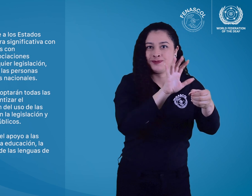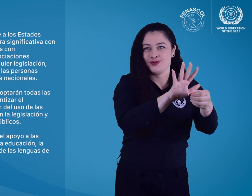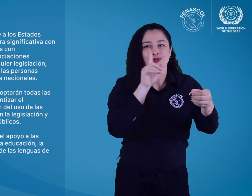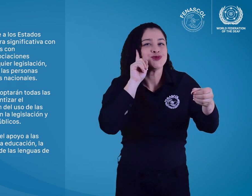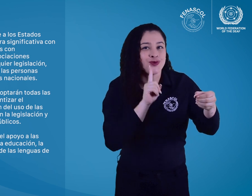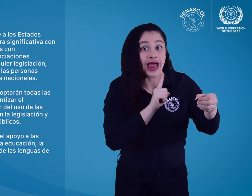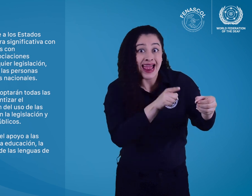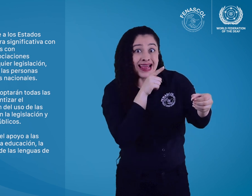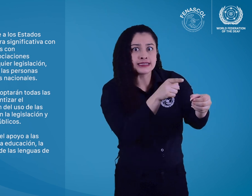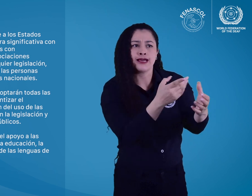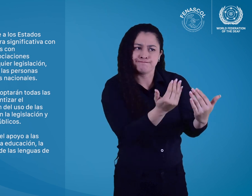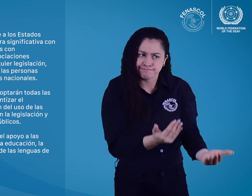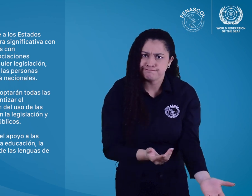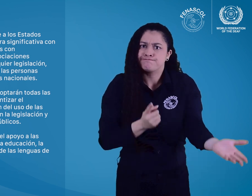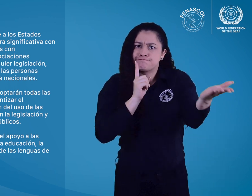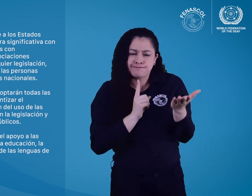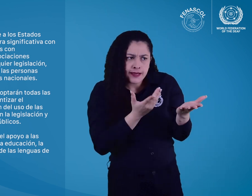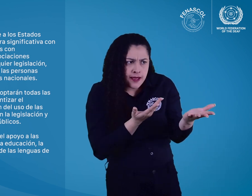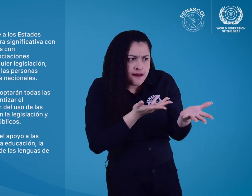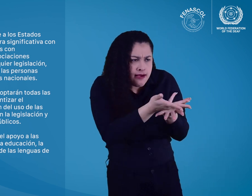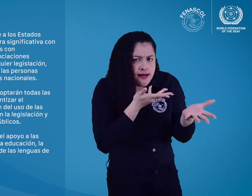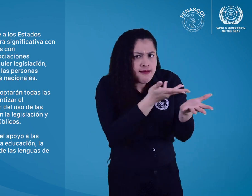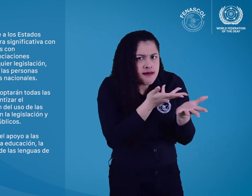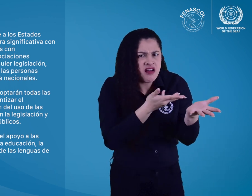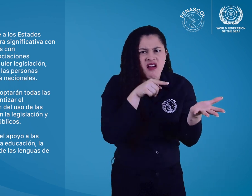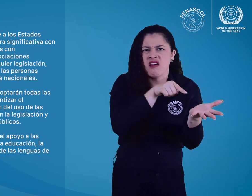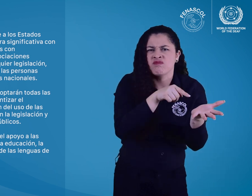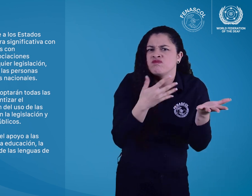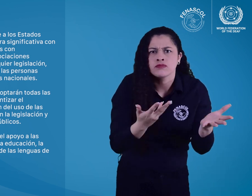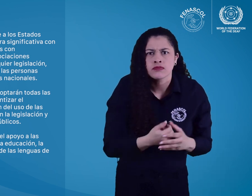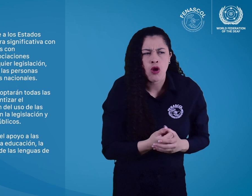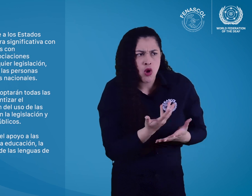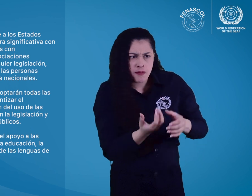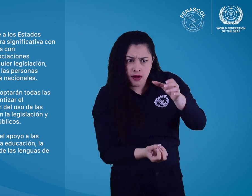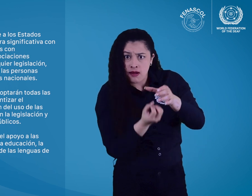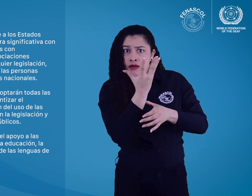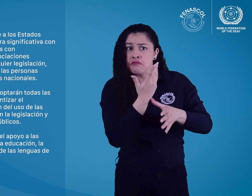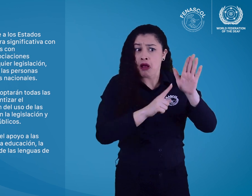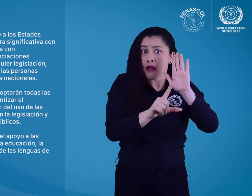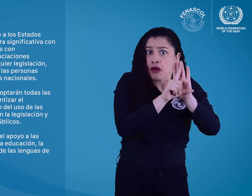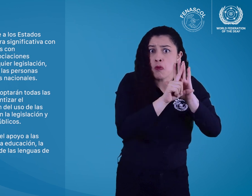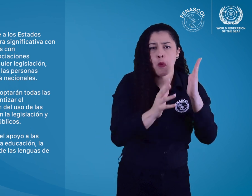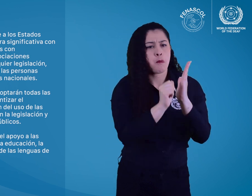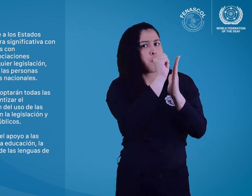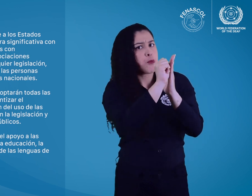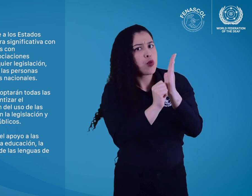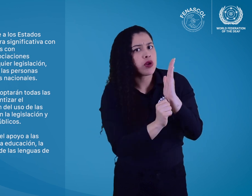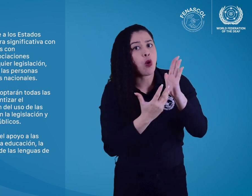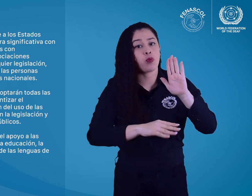las asociaciones nacionales de sordos, en cualquier legislación, programa y política relativos a